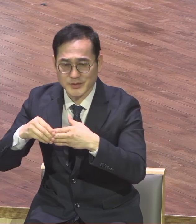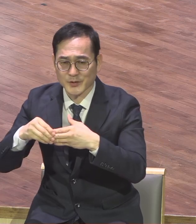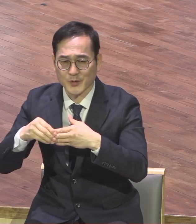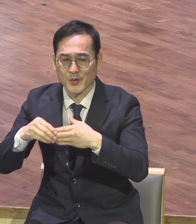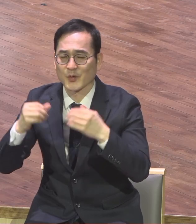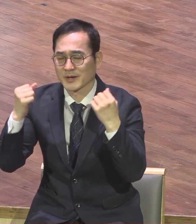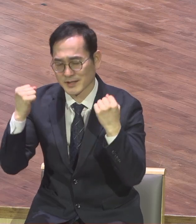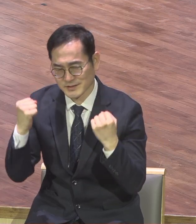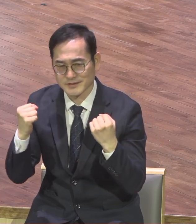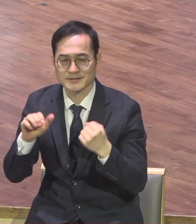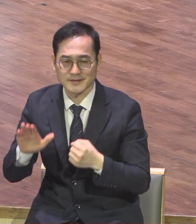아멘